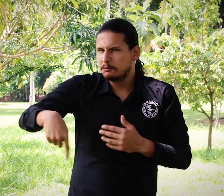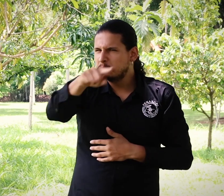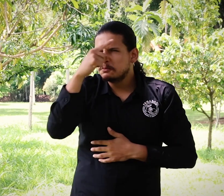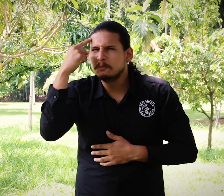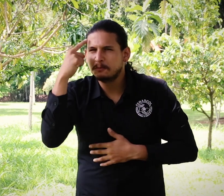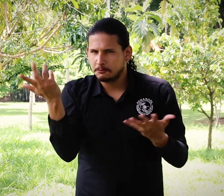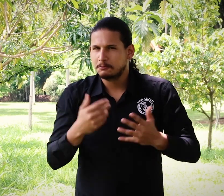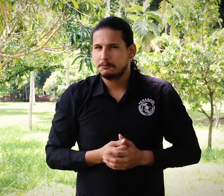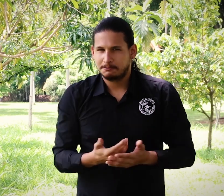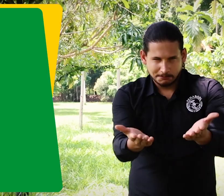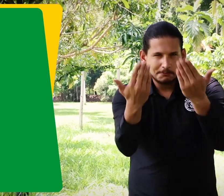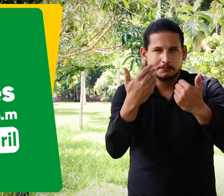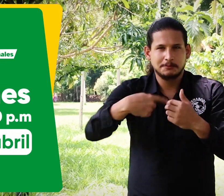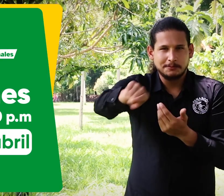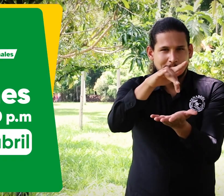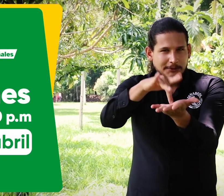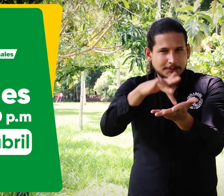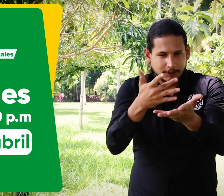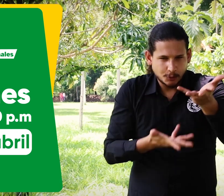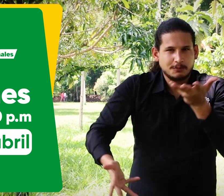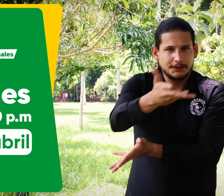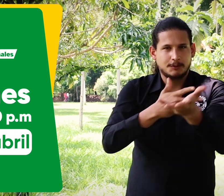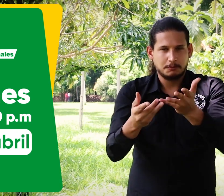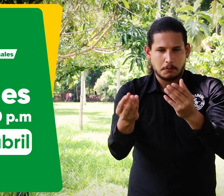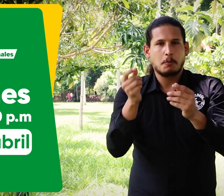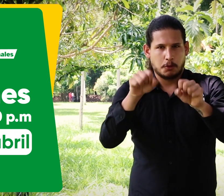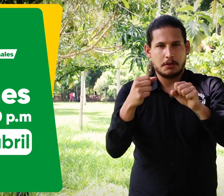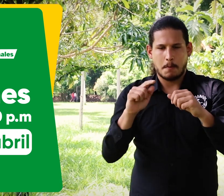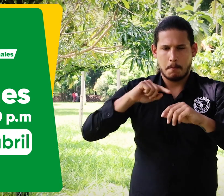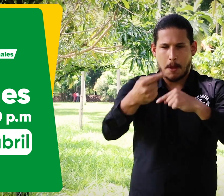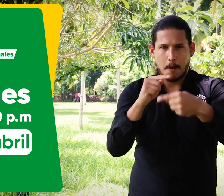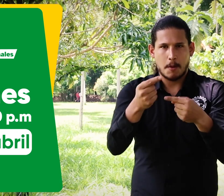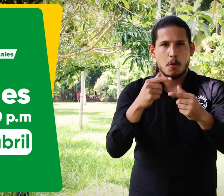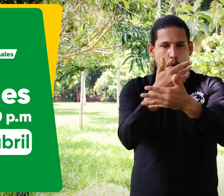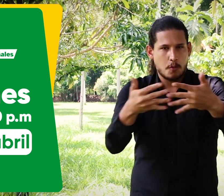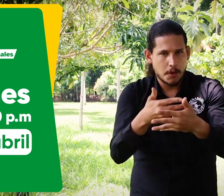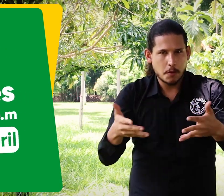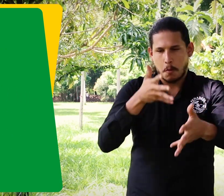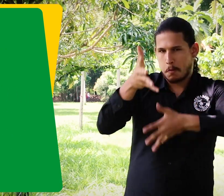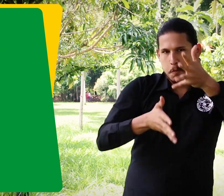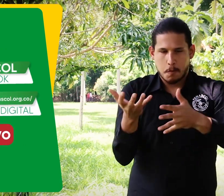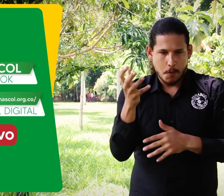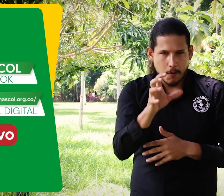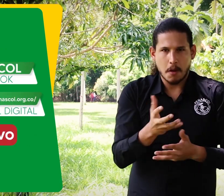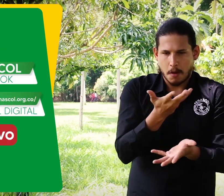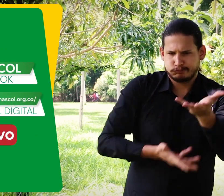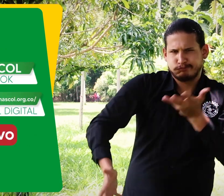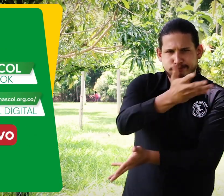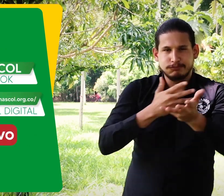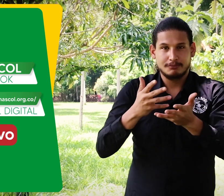circunstancias que puedan pasar? ¿Ustedes qué piensan? Coméntenos, partícipenos, déjenos sus comentarios o sus videos en lengua de señas.